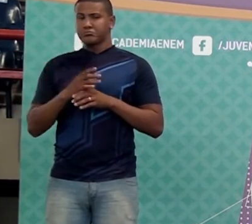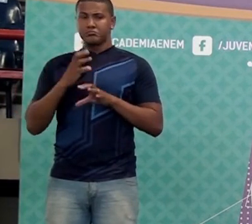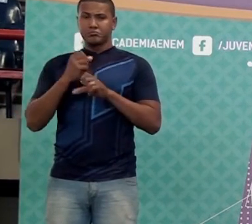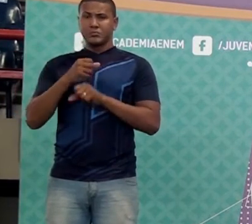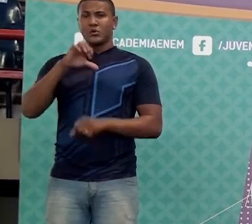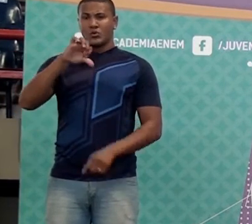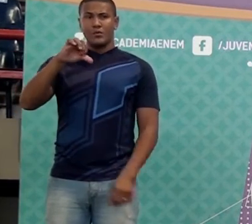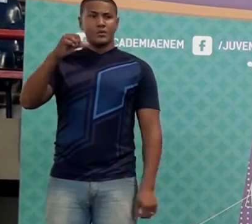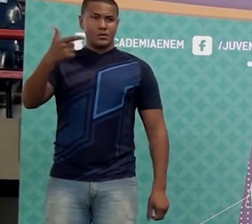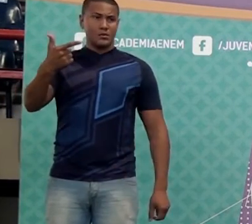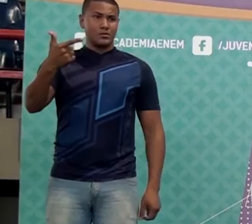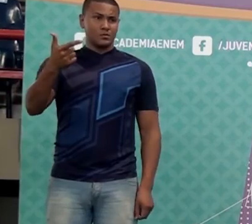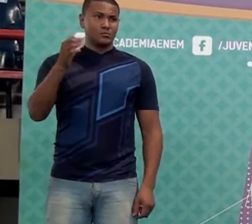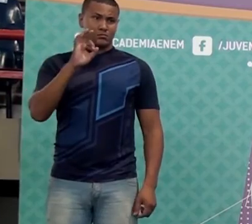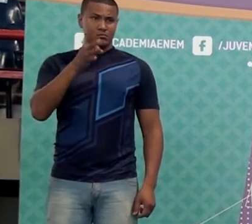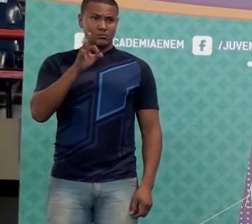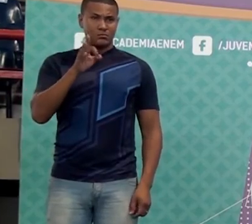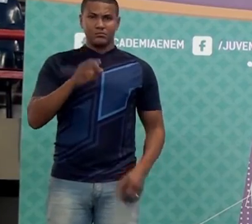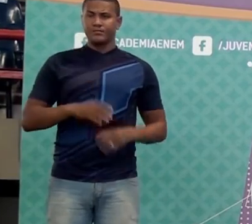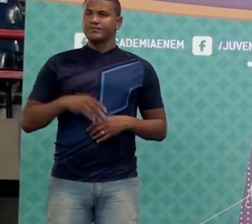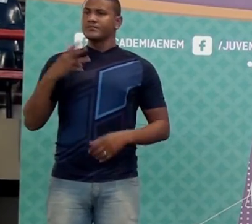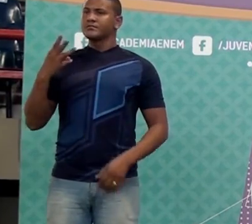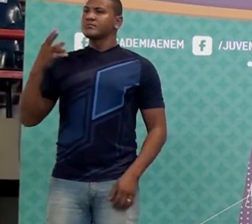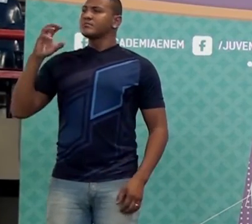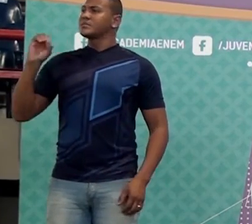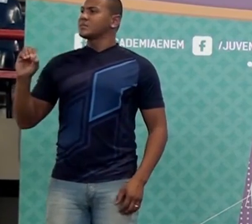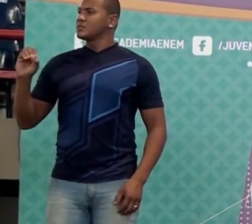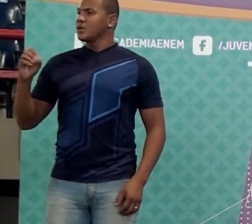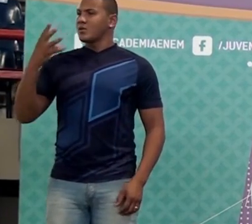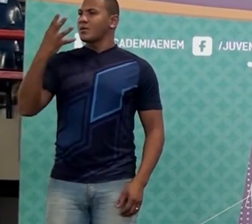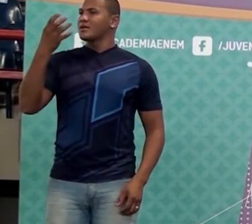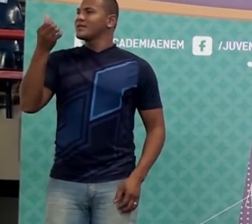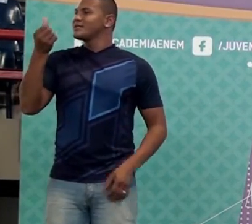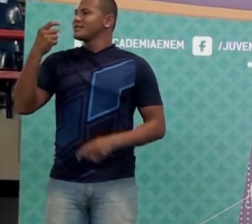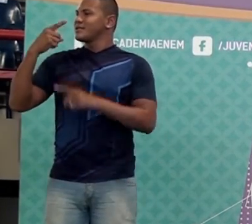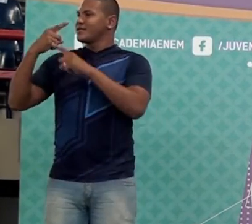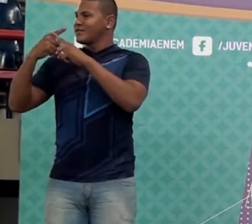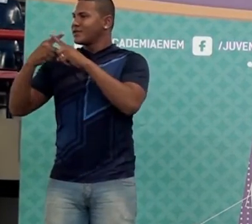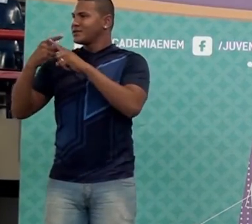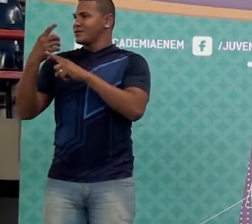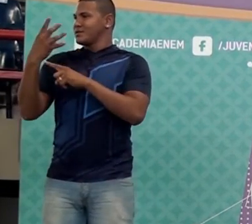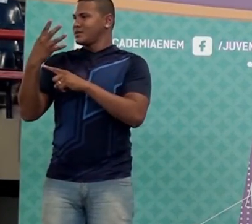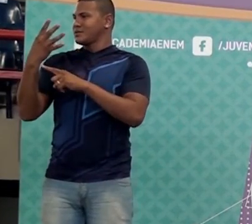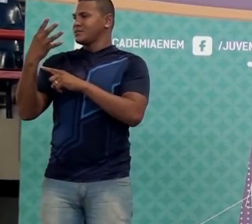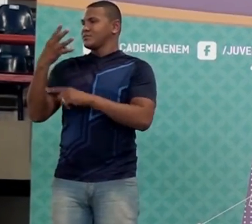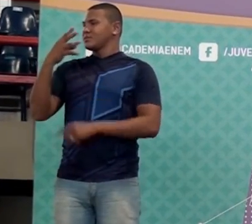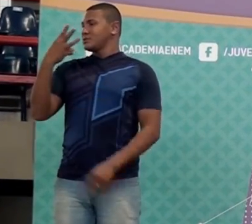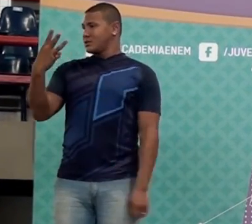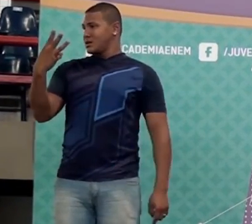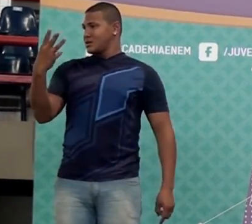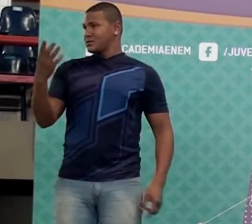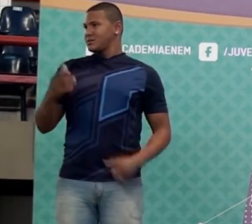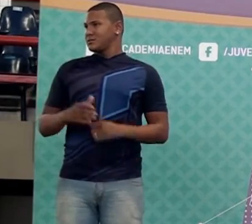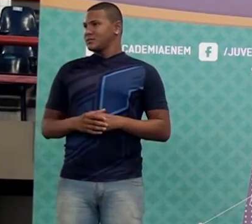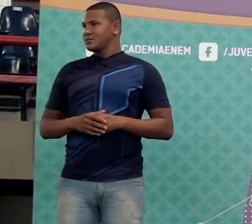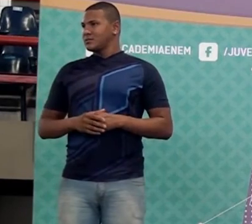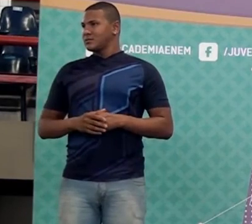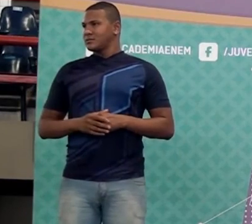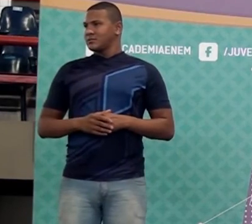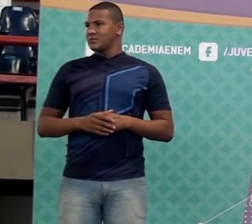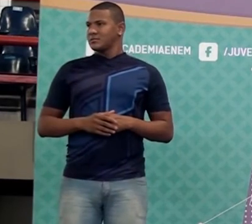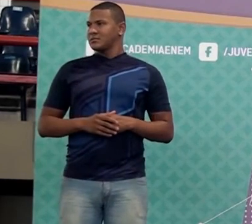Noventa dois, exatamente, né? Trinta por cento é quarenta seis mais quarenta seis mais quarenta seis. Então, você pode fazer sempre essa conta